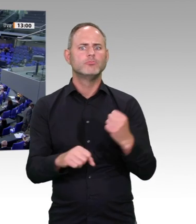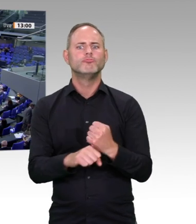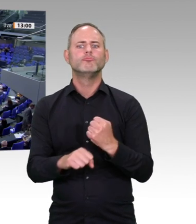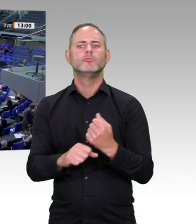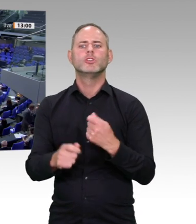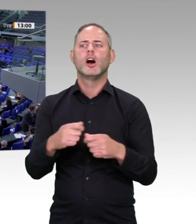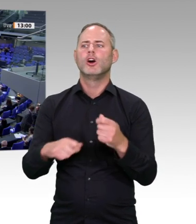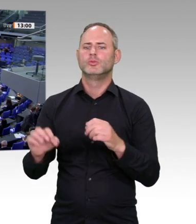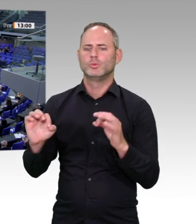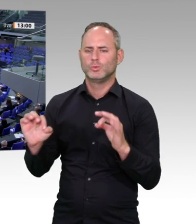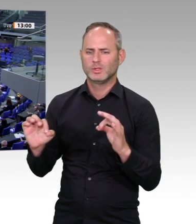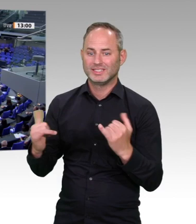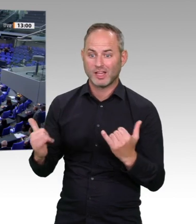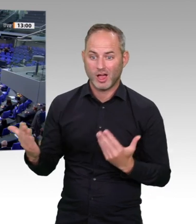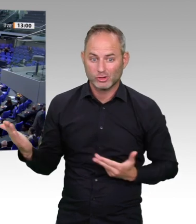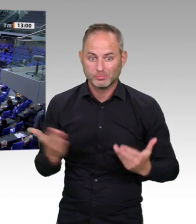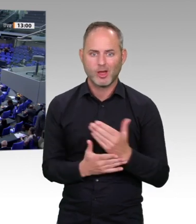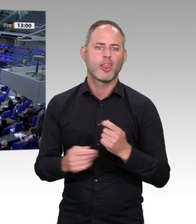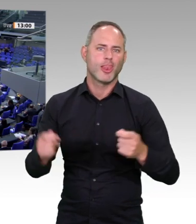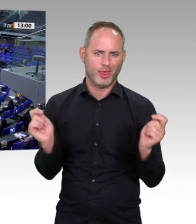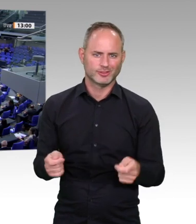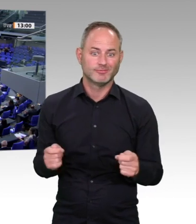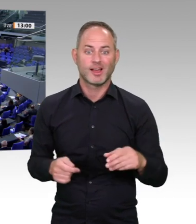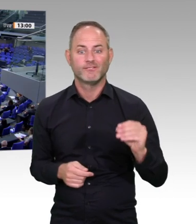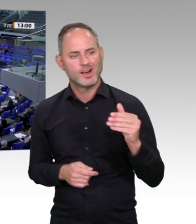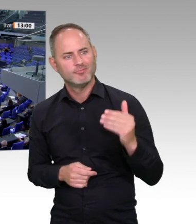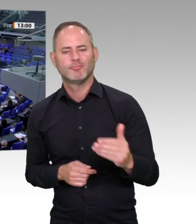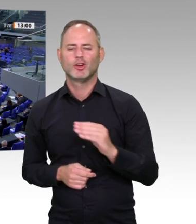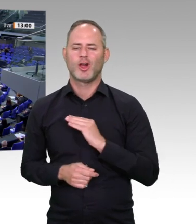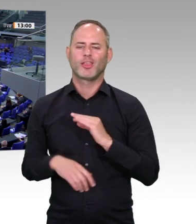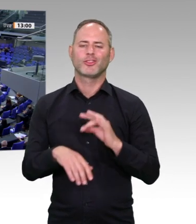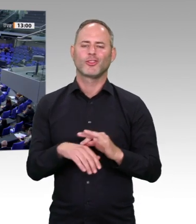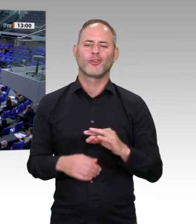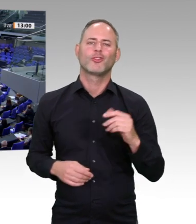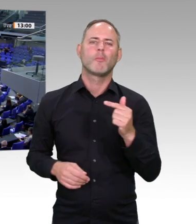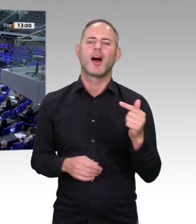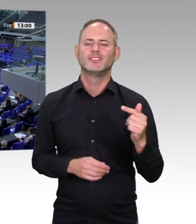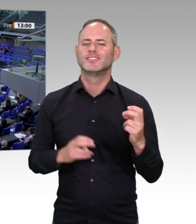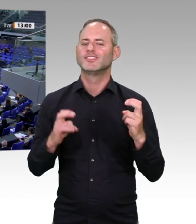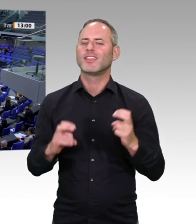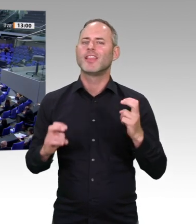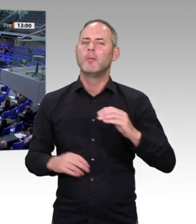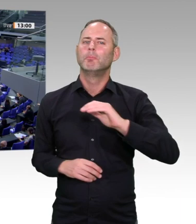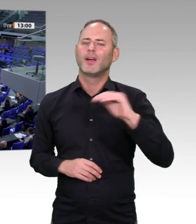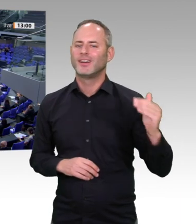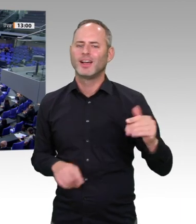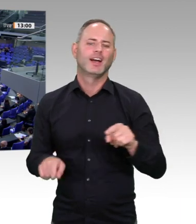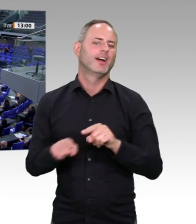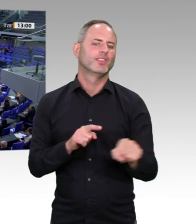So, alle Plätze sind getauscht. Ich eröffne die Aussprache, und es beginnt der Kollege Dr. Thomas